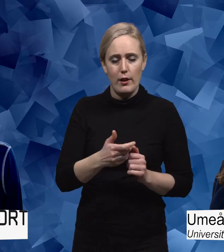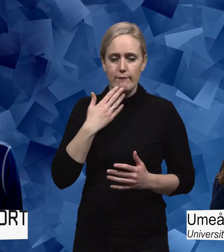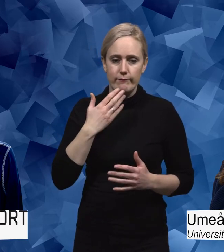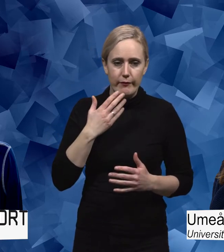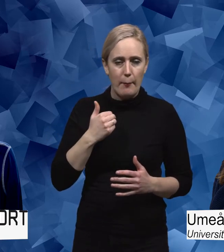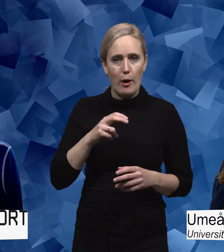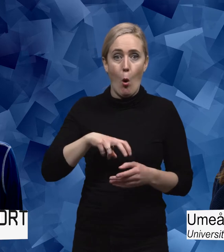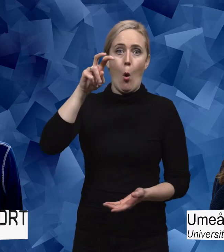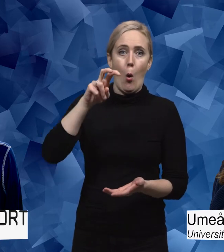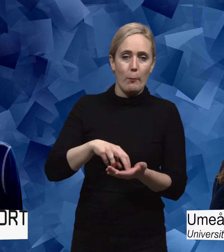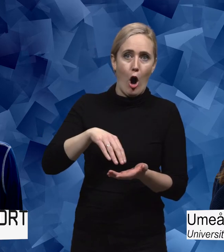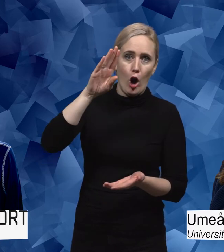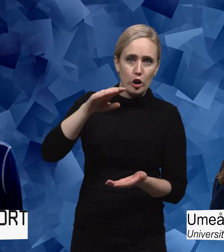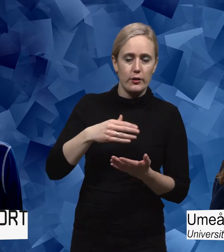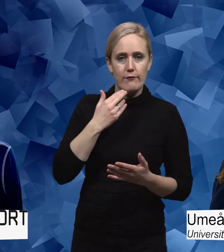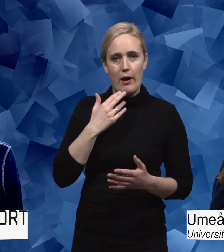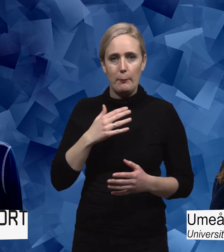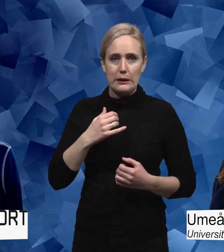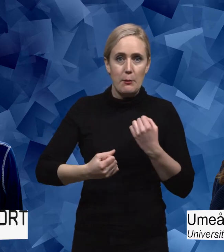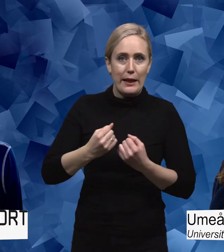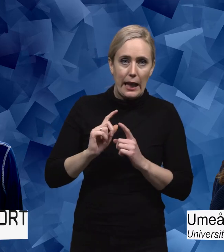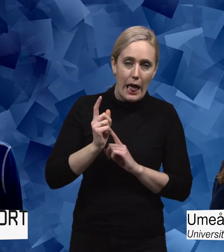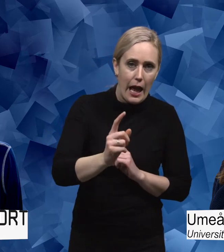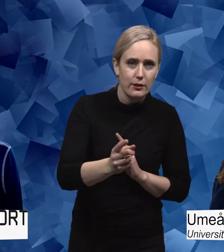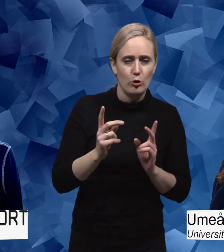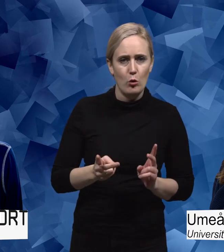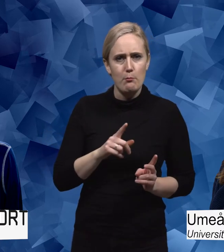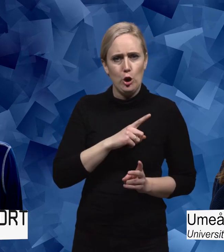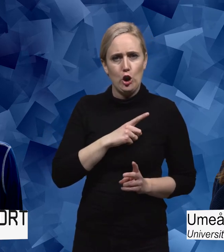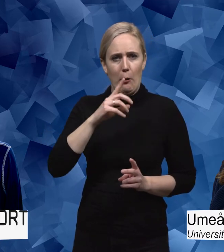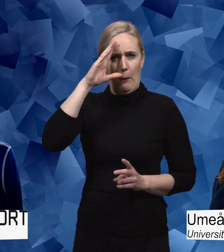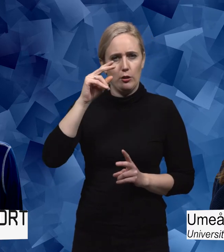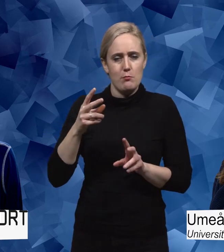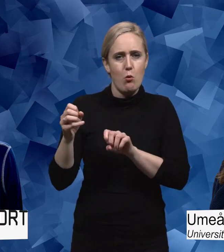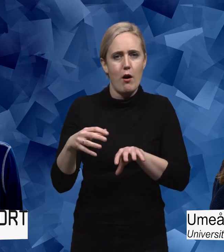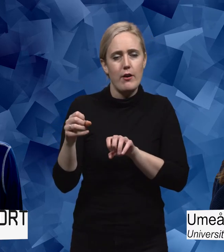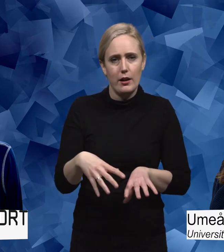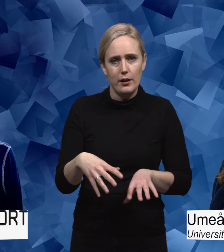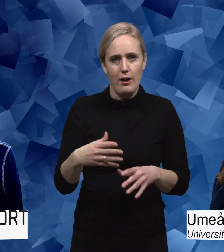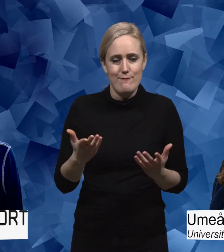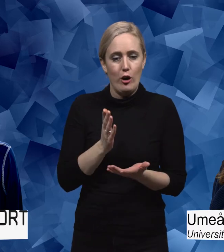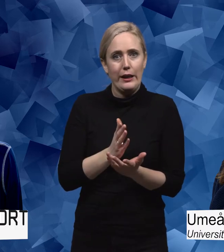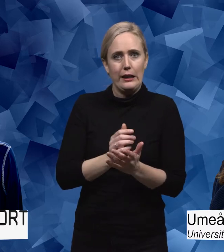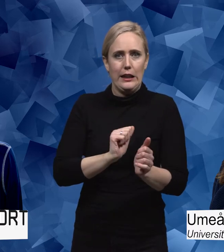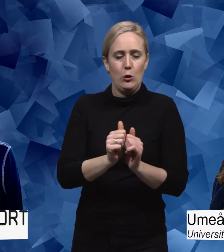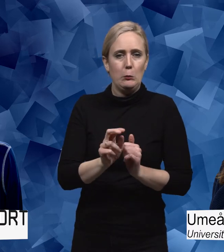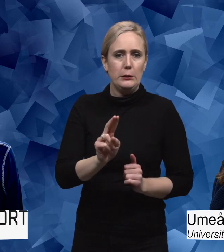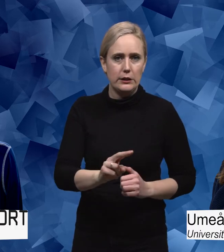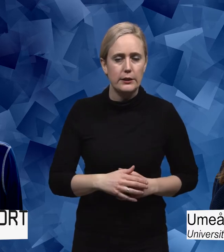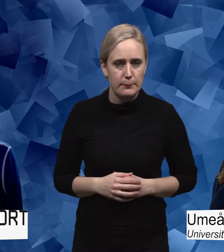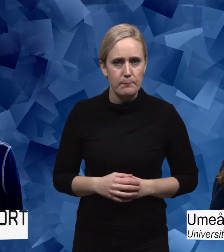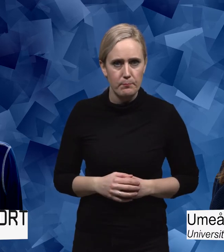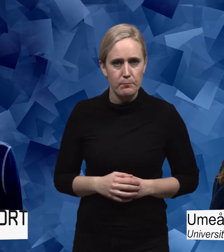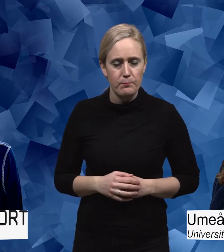uthållig, hoppar längst, hoppar högst och så vidare. Att de är maskulint kodade också, våra föreställningar om vad riktig idrott är och vad riktig idrott ska